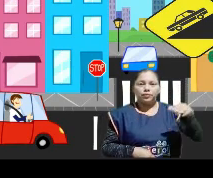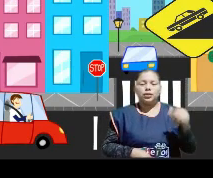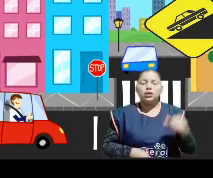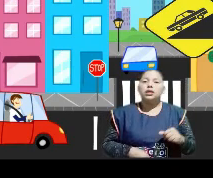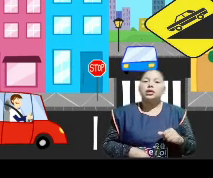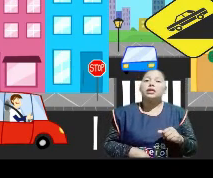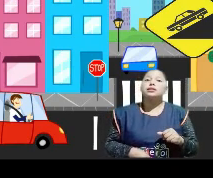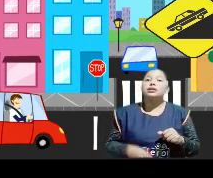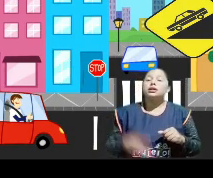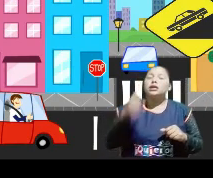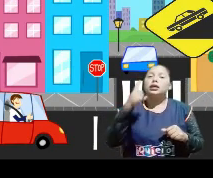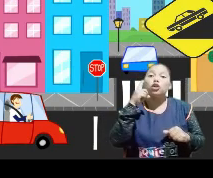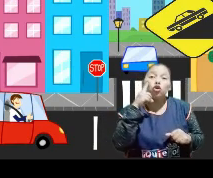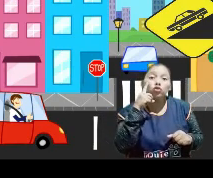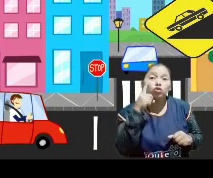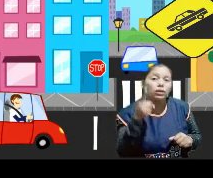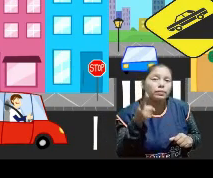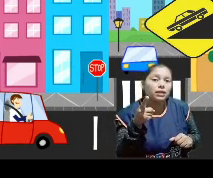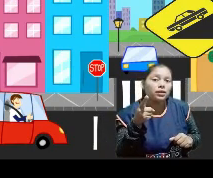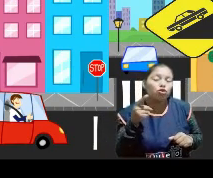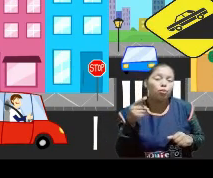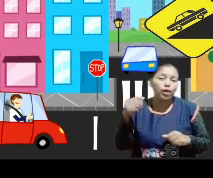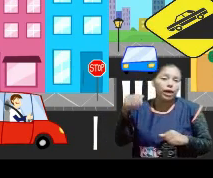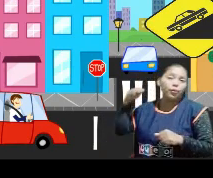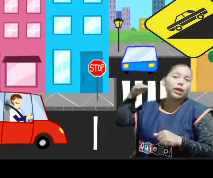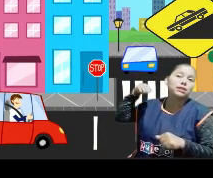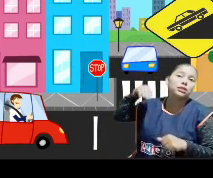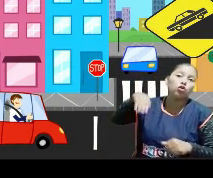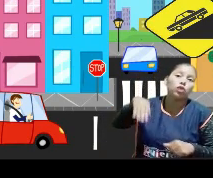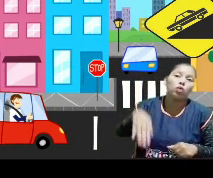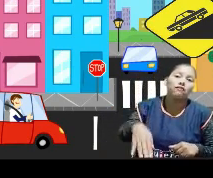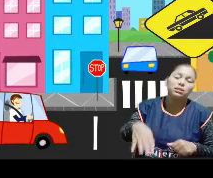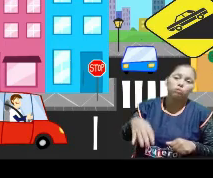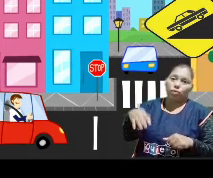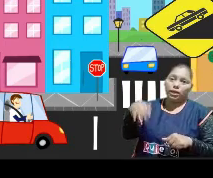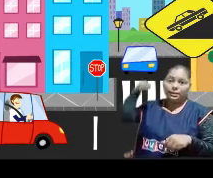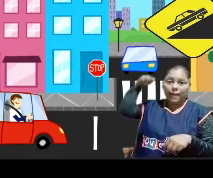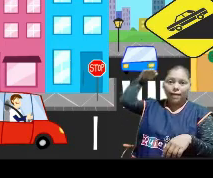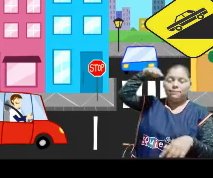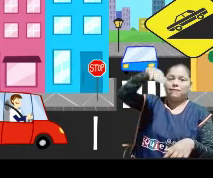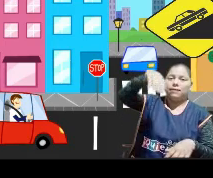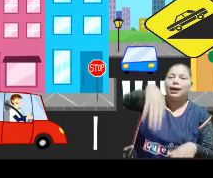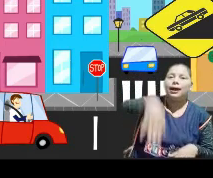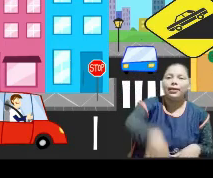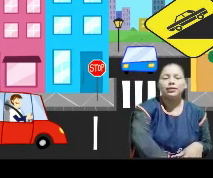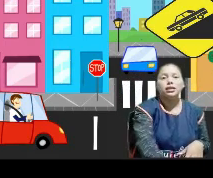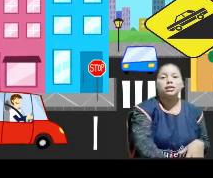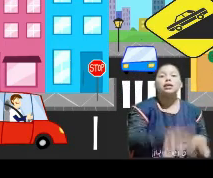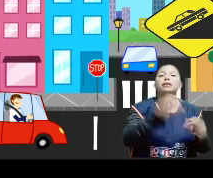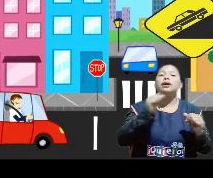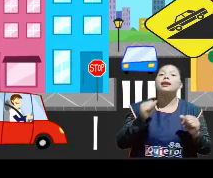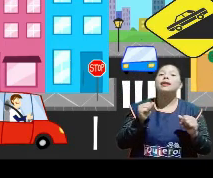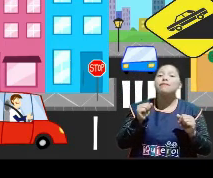abajo. Quiere decir que el conductor debe estar atento porque puede irse contra un abismo. Está de bajada.